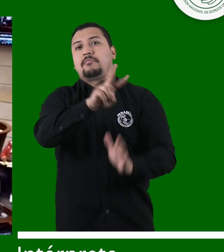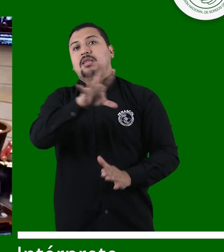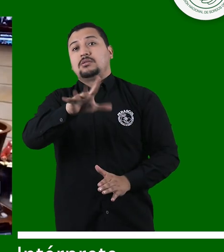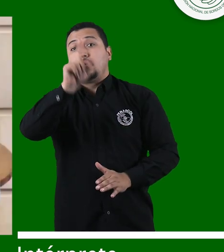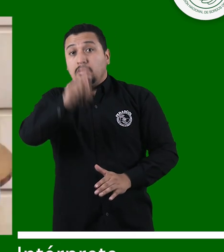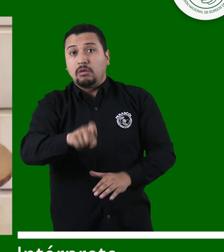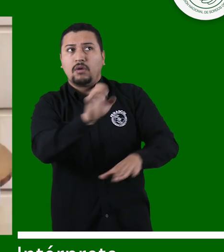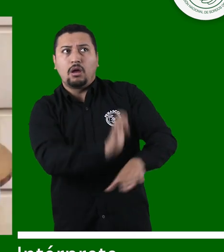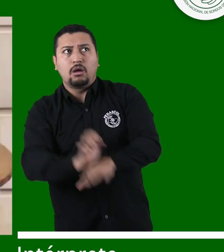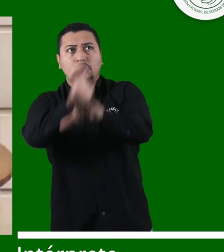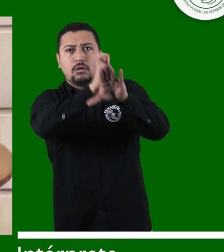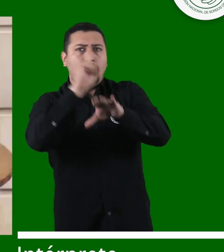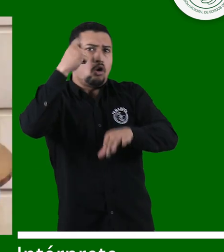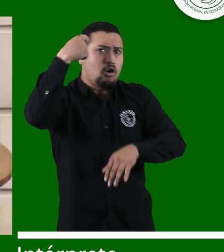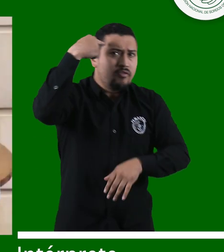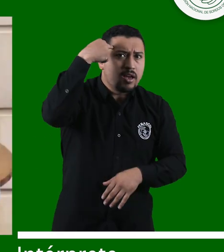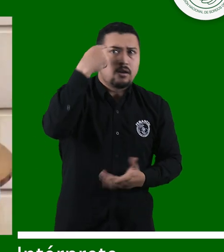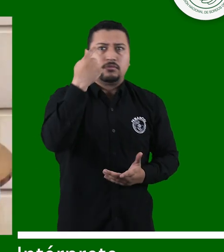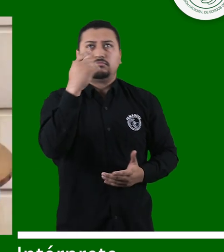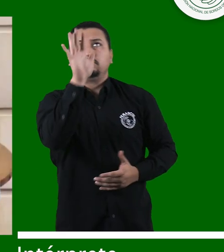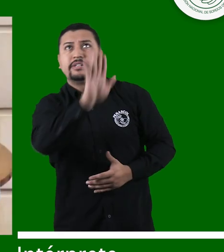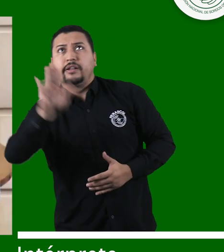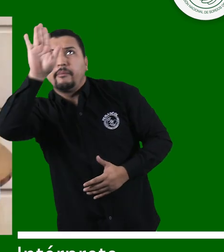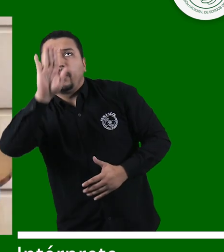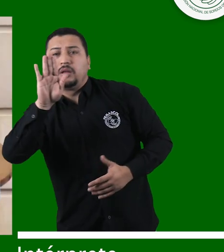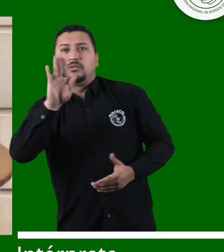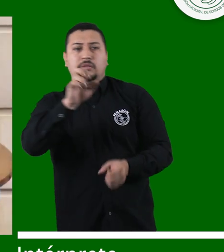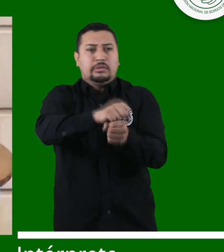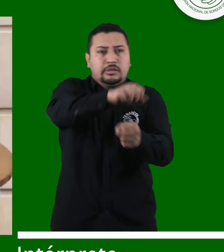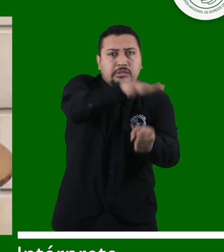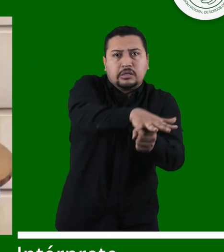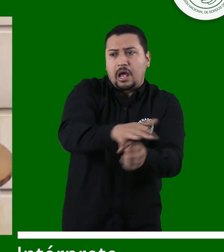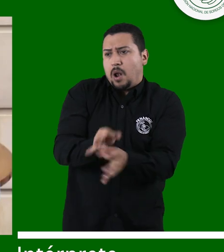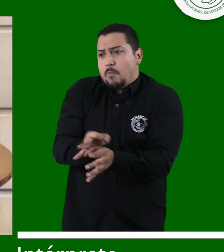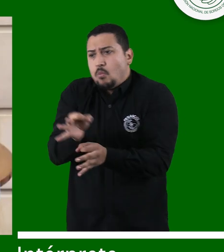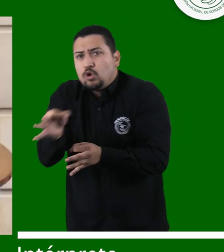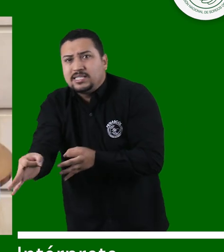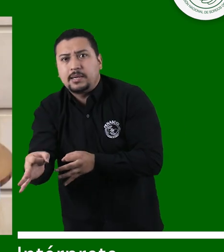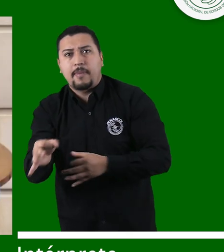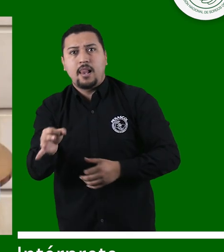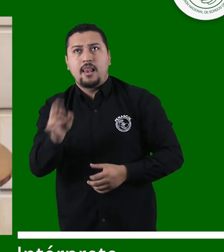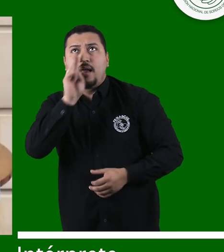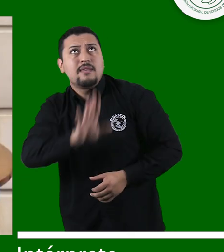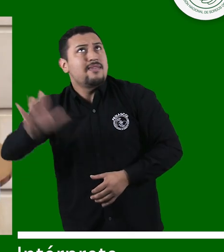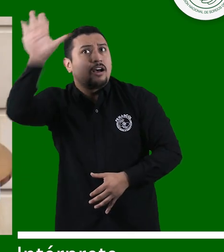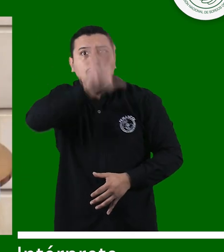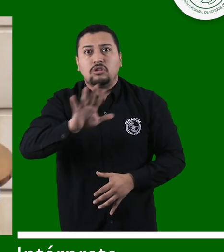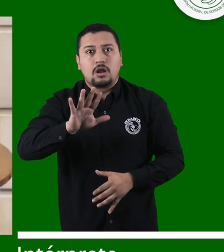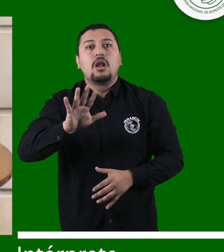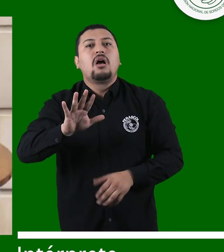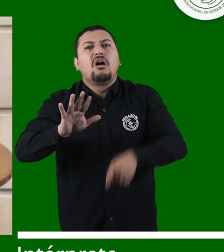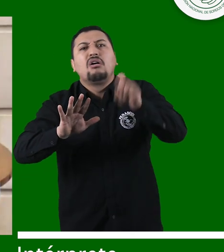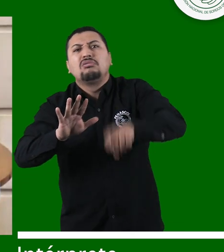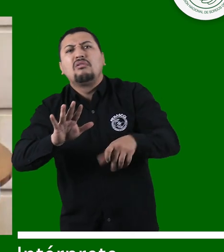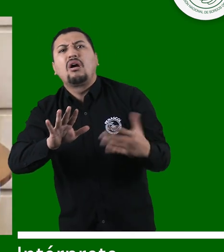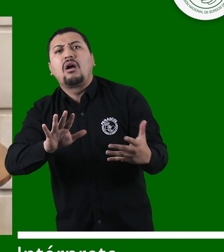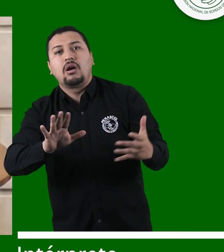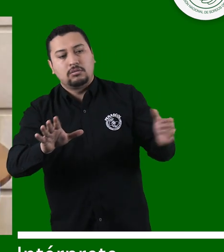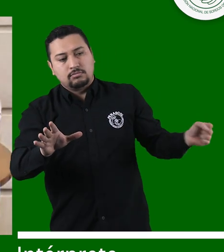gubernamentales del orden nacional, departamental, distrital y municipal, la implementación de